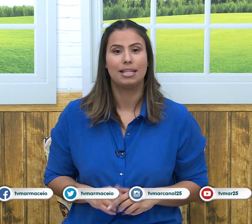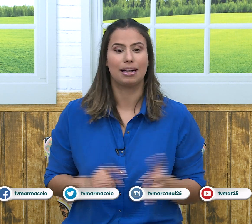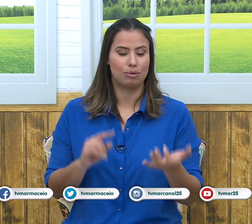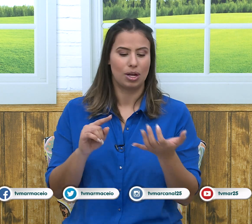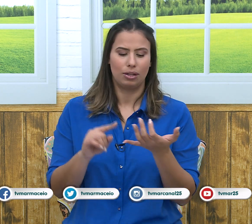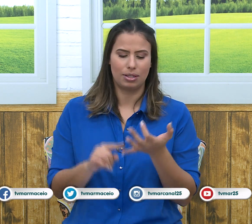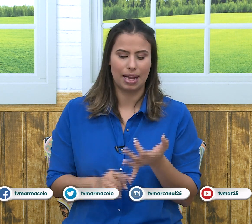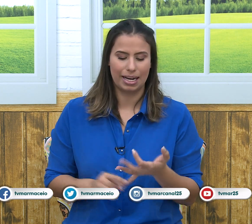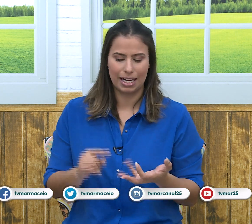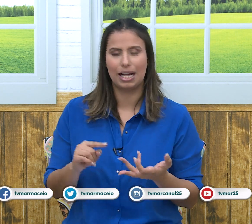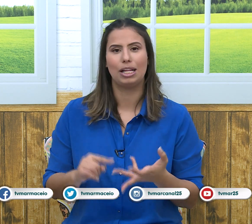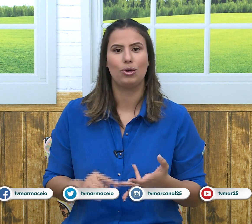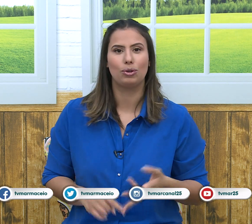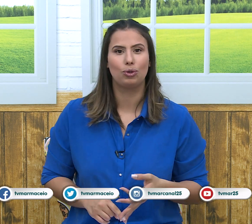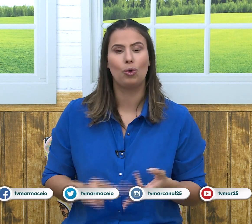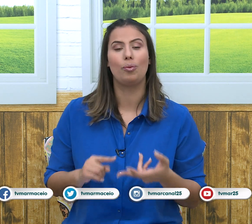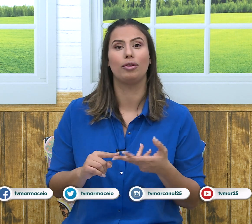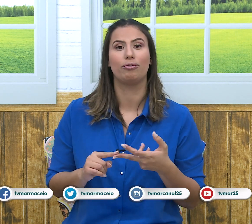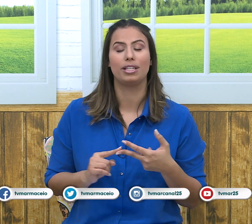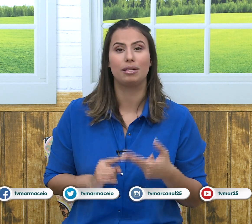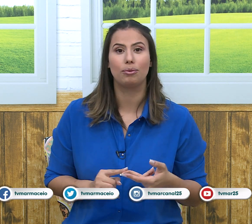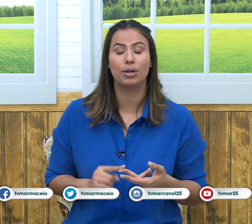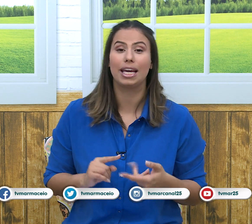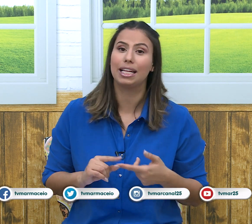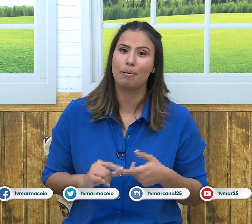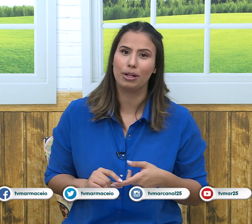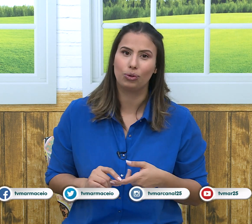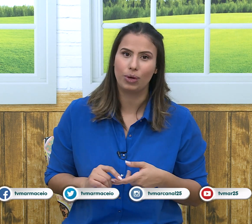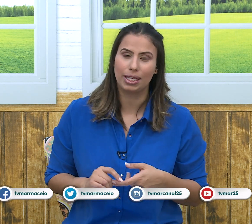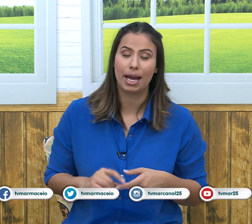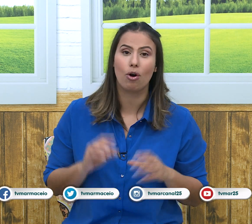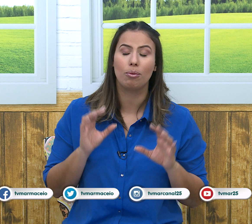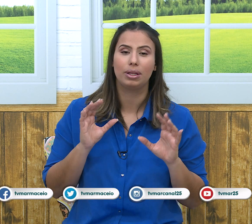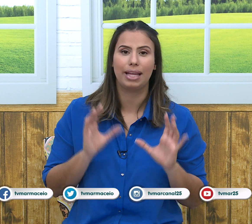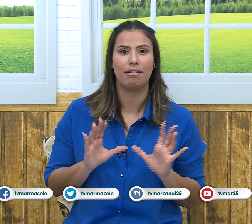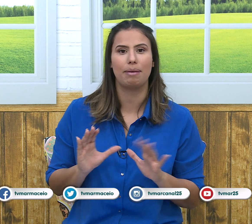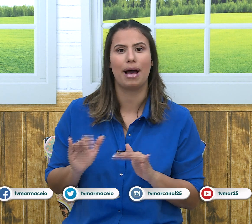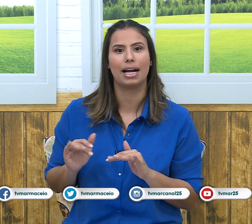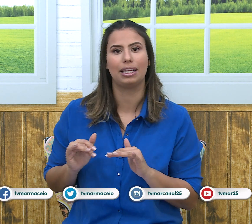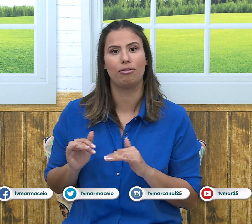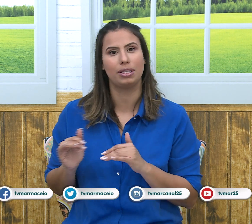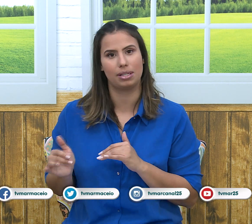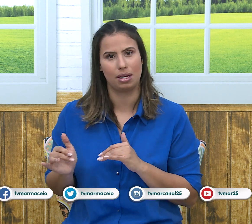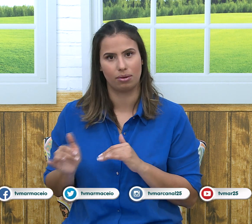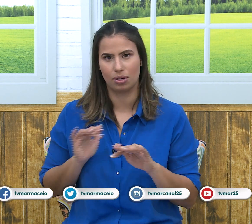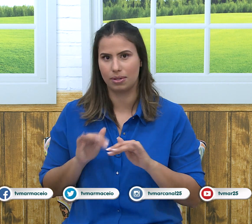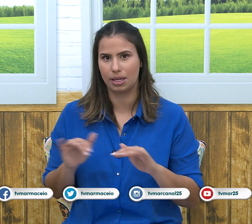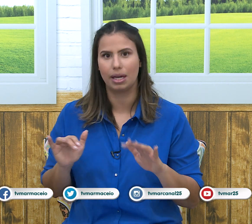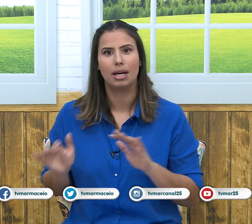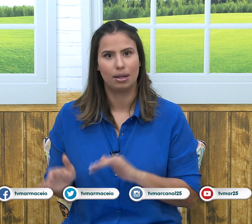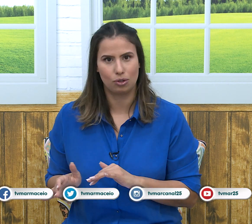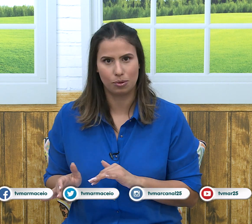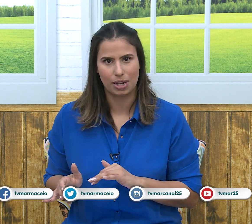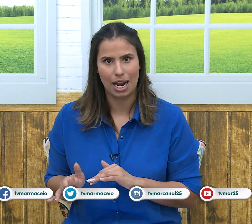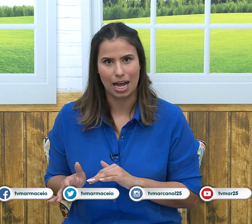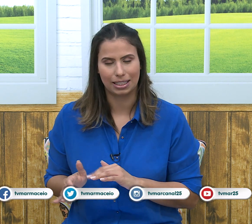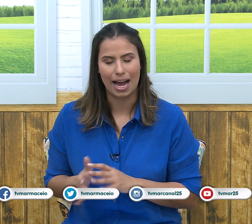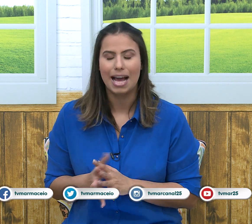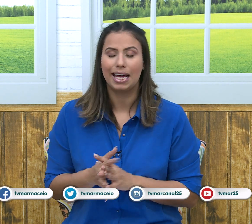Estamos no Instagram, no YouTube, no Facebook e também no Twitter como TV Mar Canal 25. só você nos buscar lá, tá? E